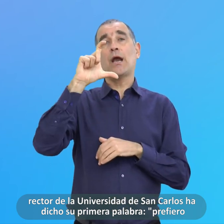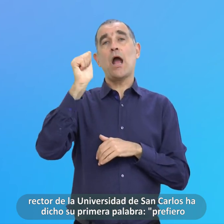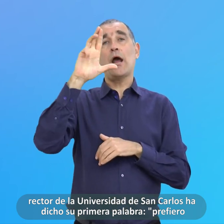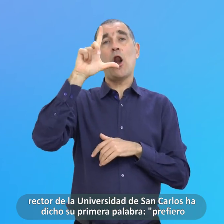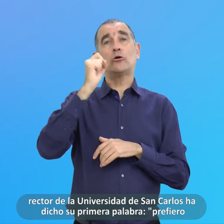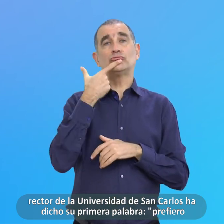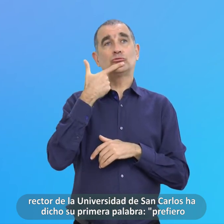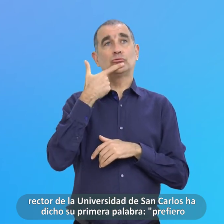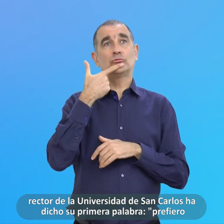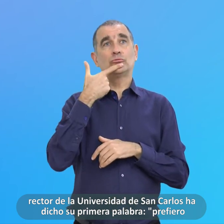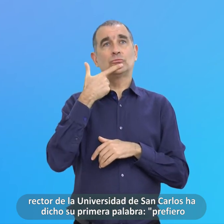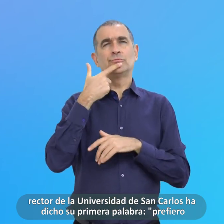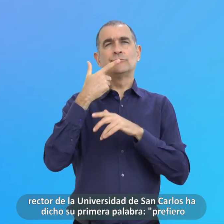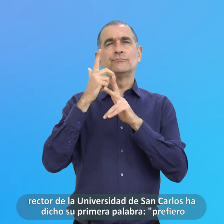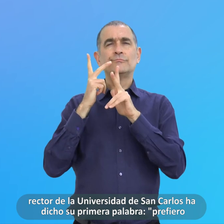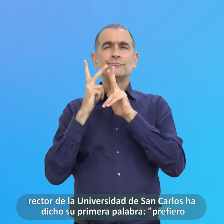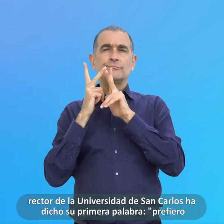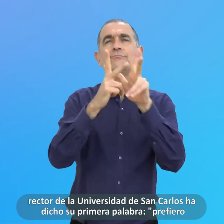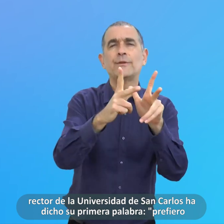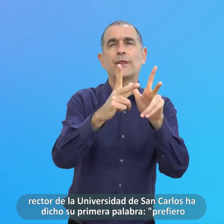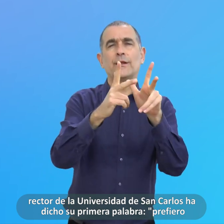Ha Dicho Su Primera Palabra